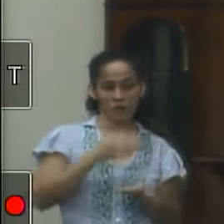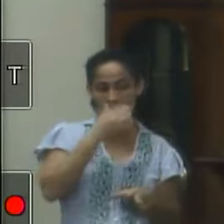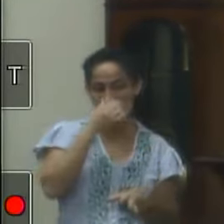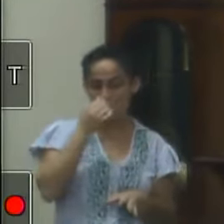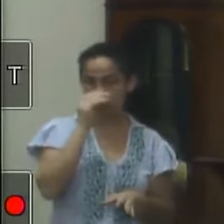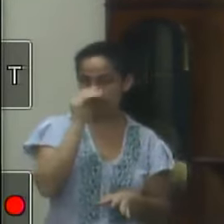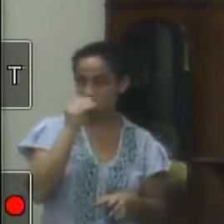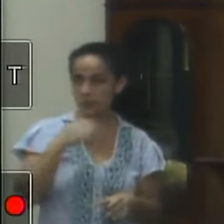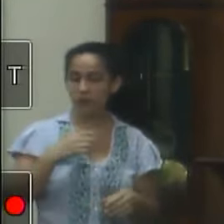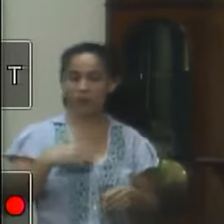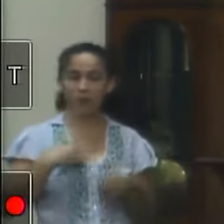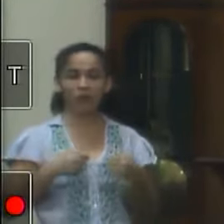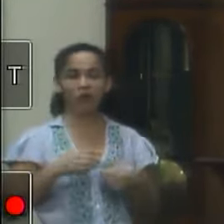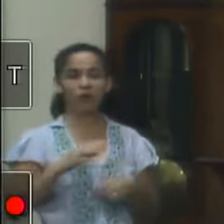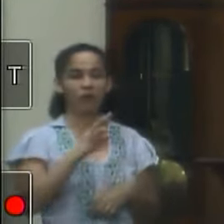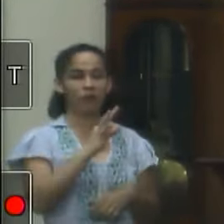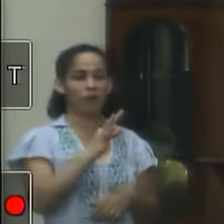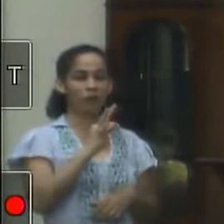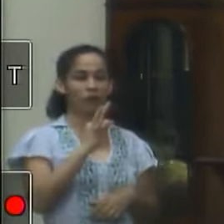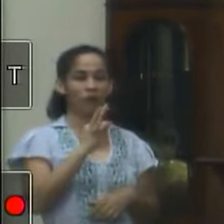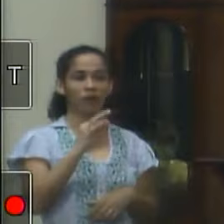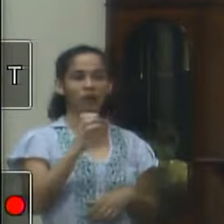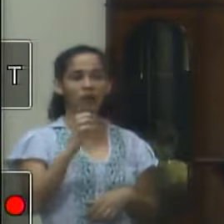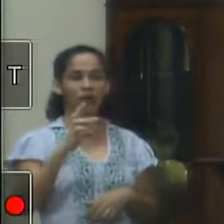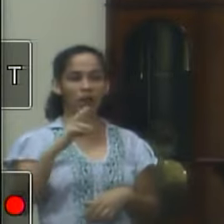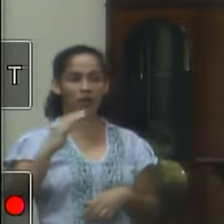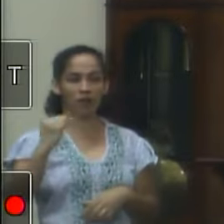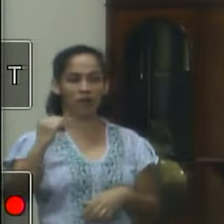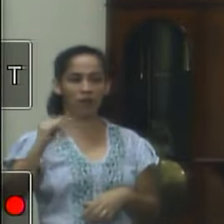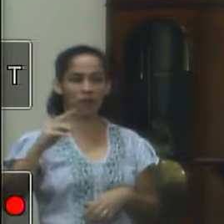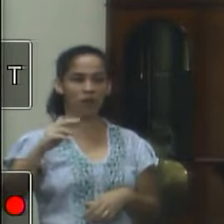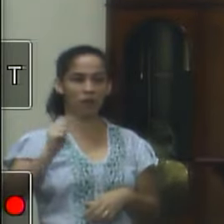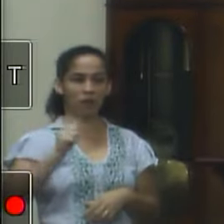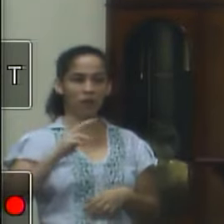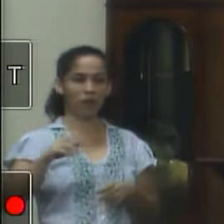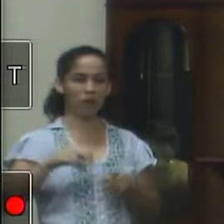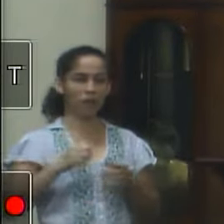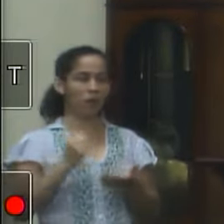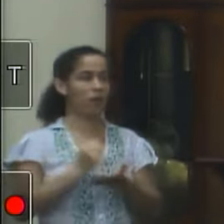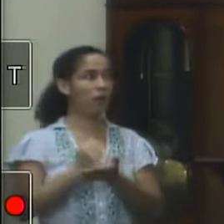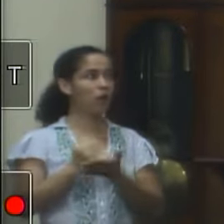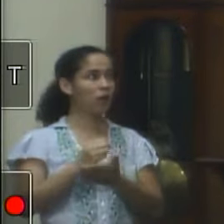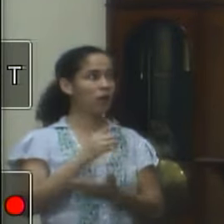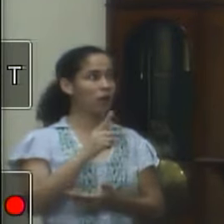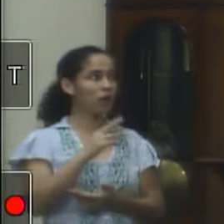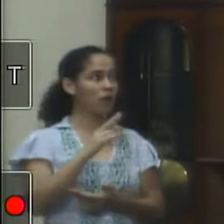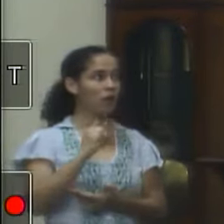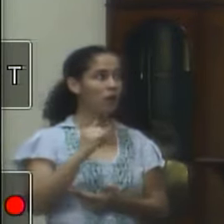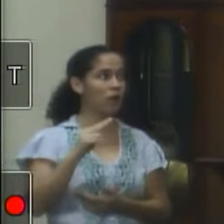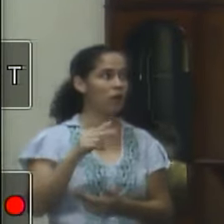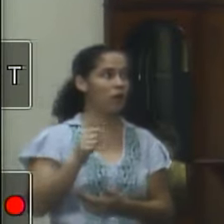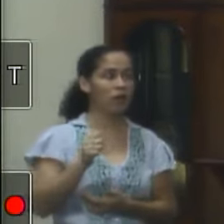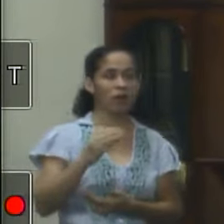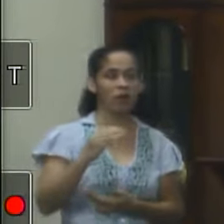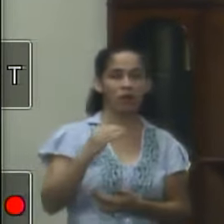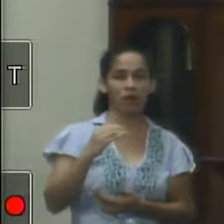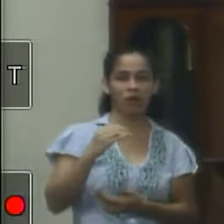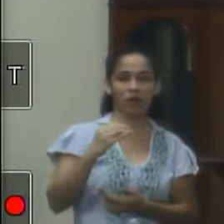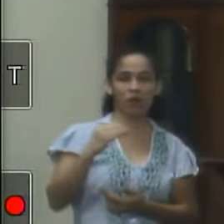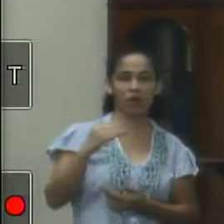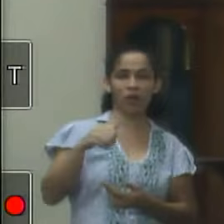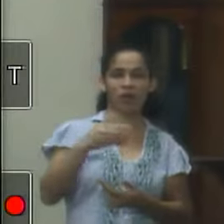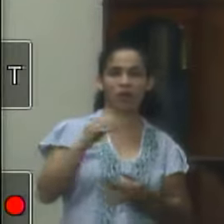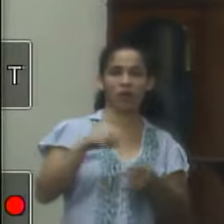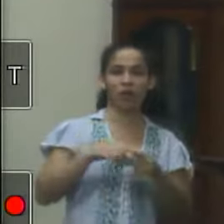então terceiriza isso usa uma organização social privatização é coisa maravilhosa eu acho que tem que fazer isso sim então são 100 mil